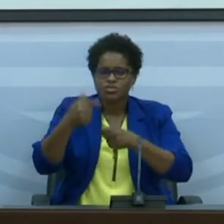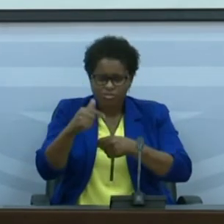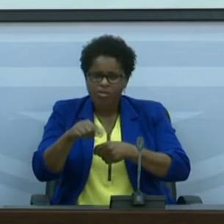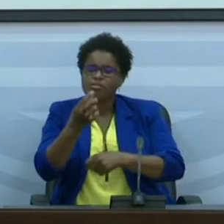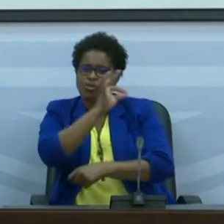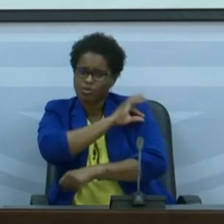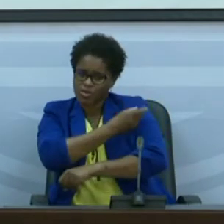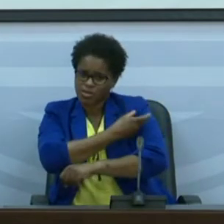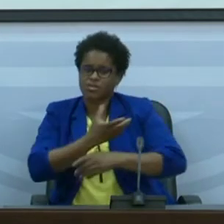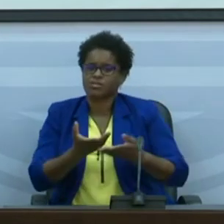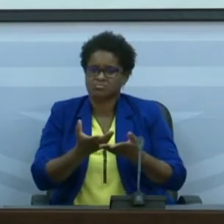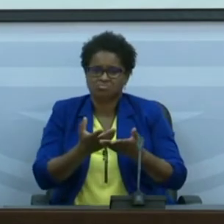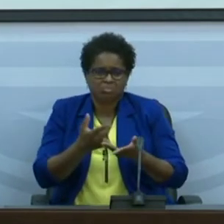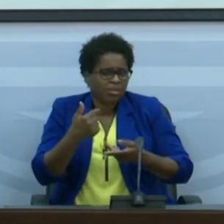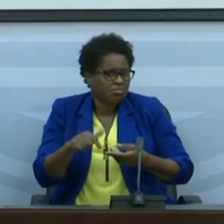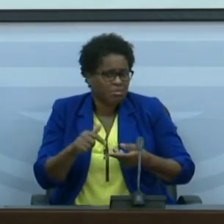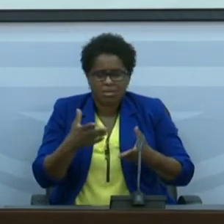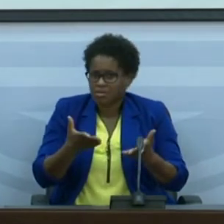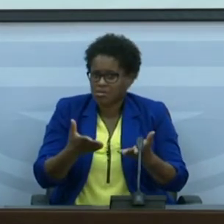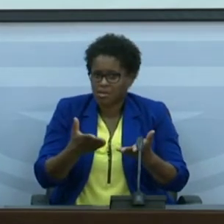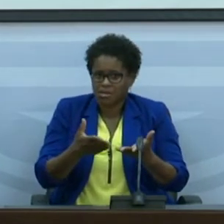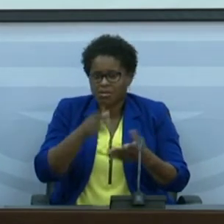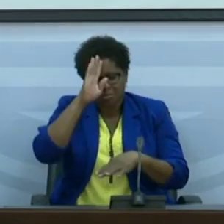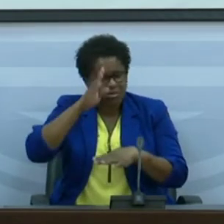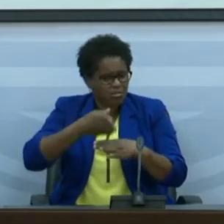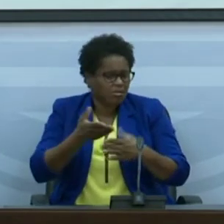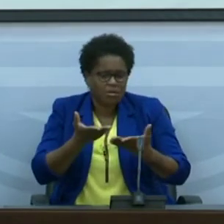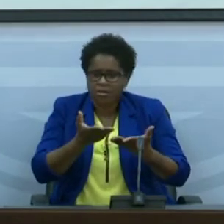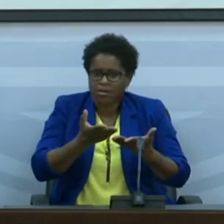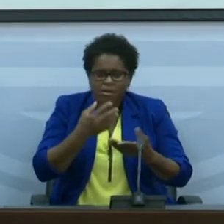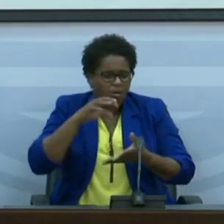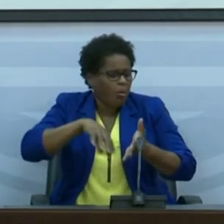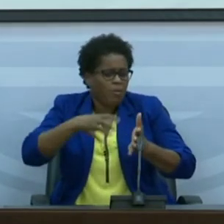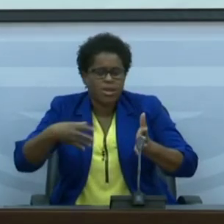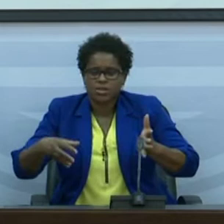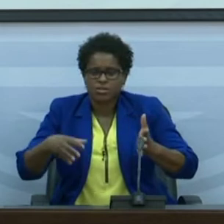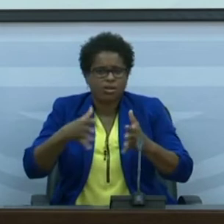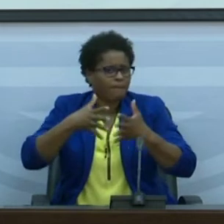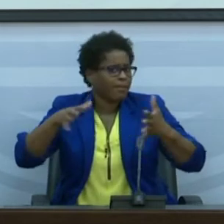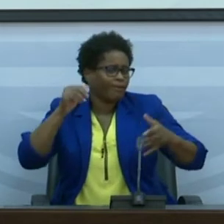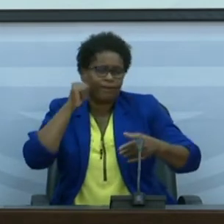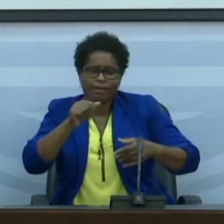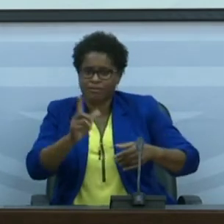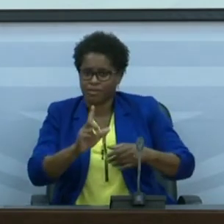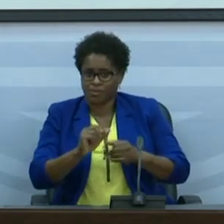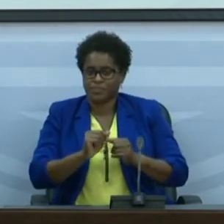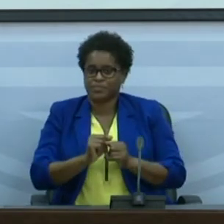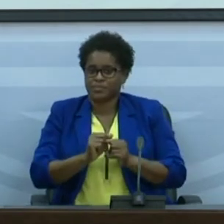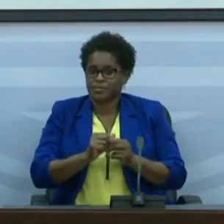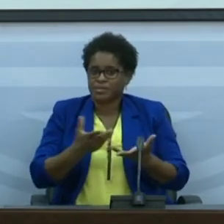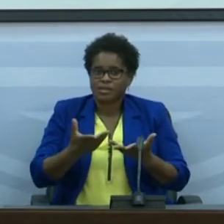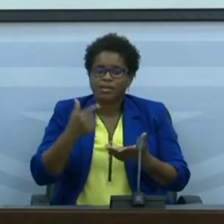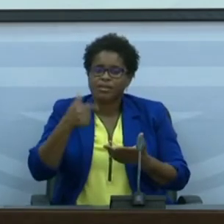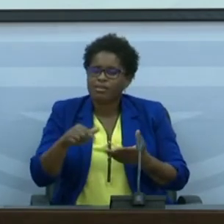vacina não tem estado a ocorrer nenhuma complicação de maior gravidade há